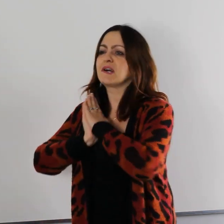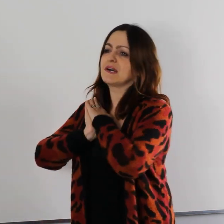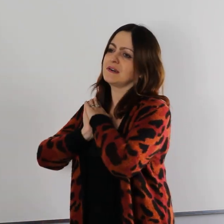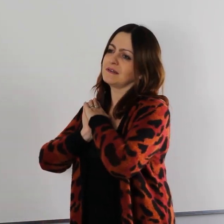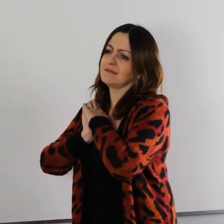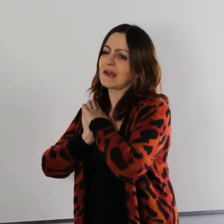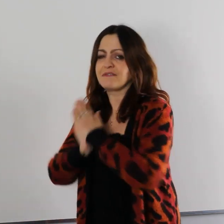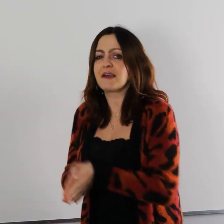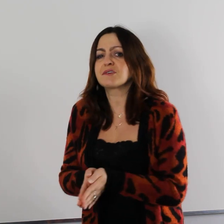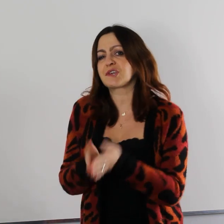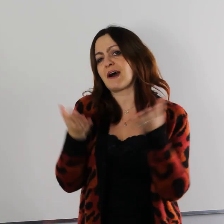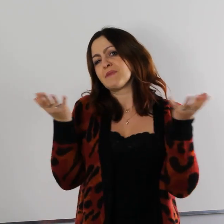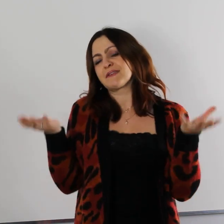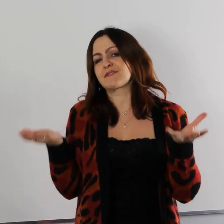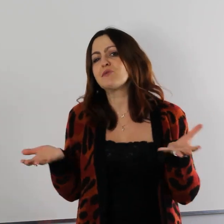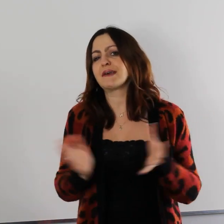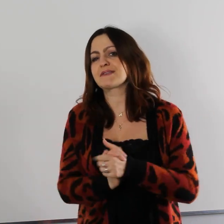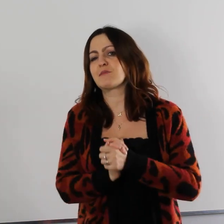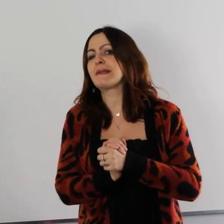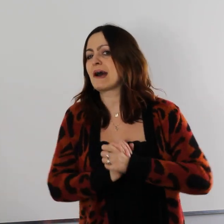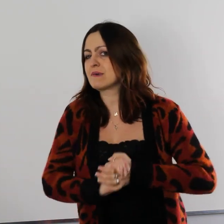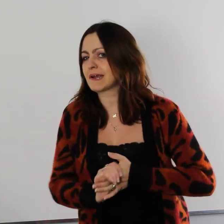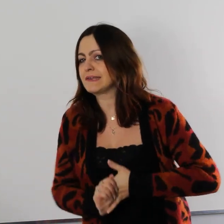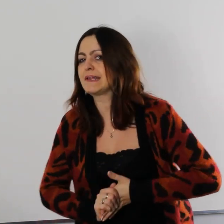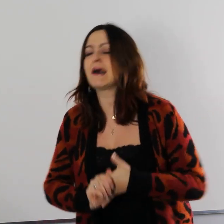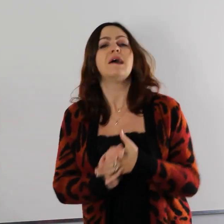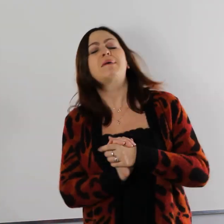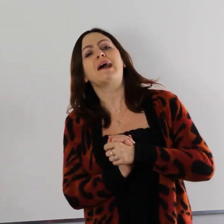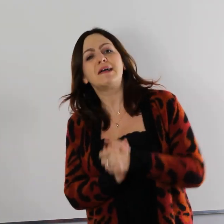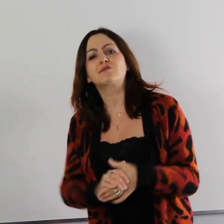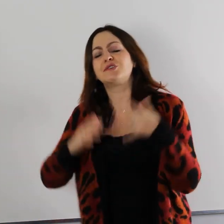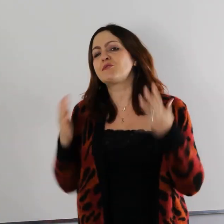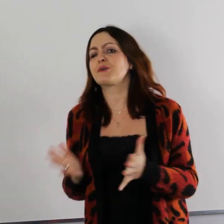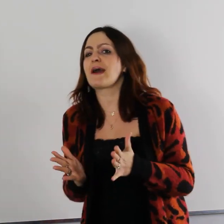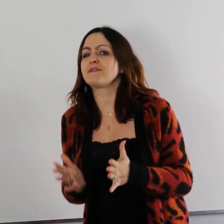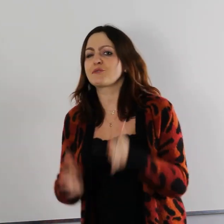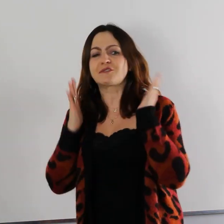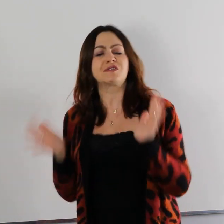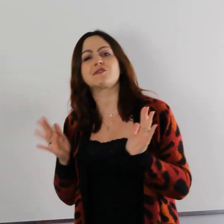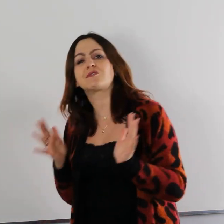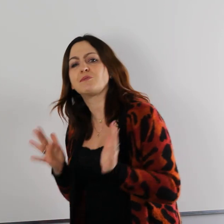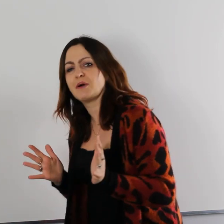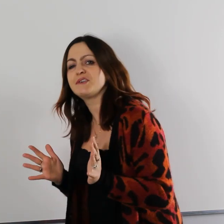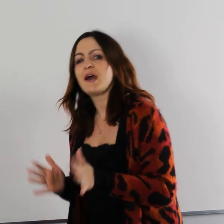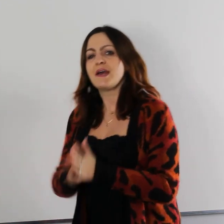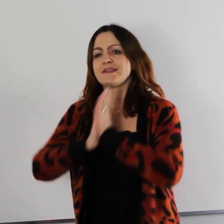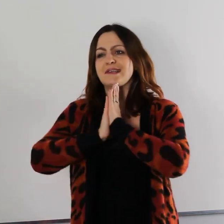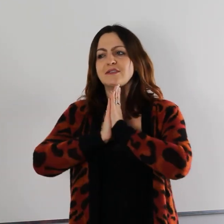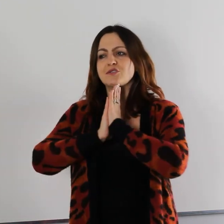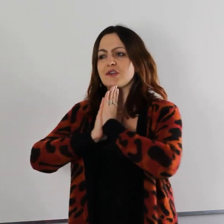największa zasługa jest to Pana Amerykanina, Pana Andrew. Dziękuję Andrew za wszystko, co zrobiłeś, za to, że